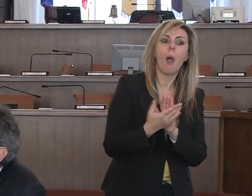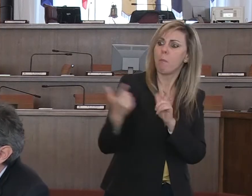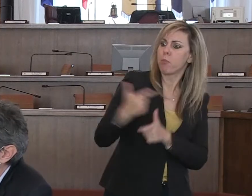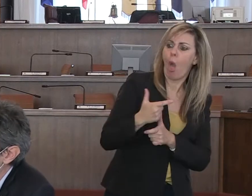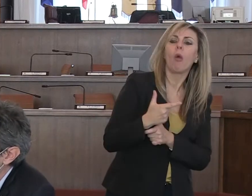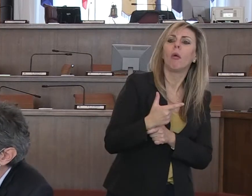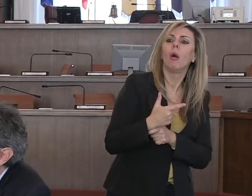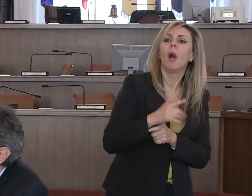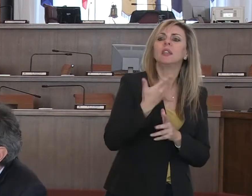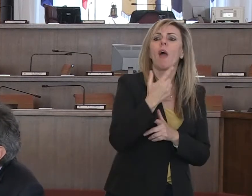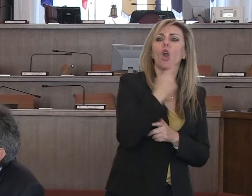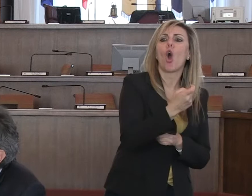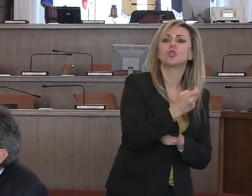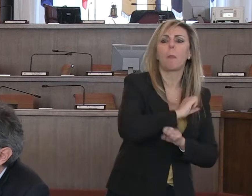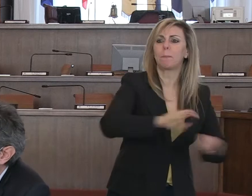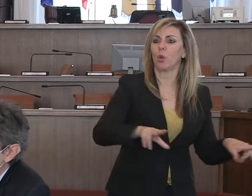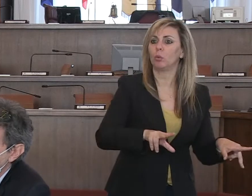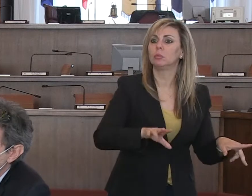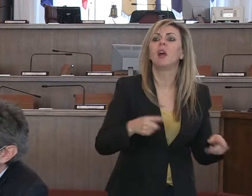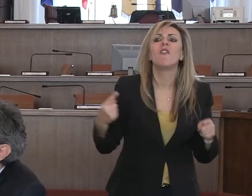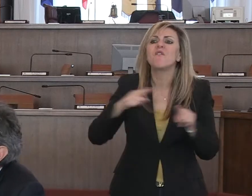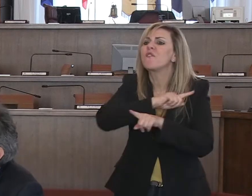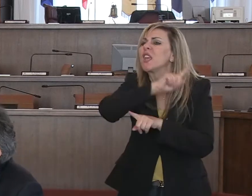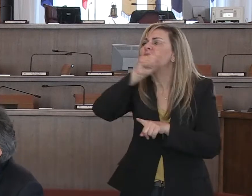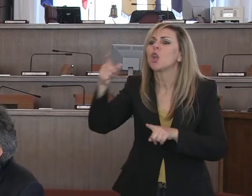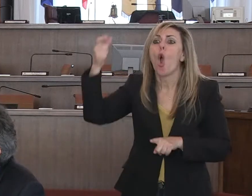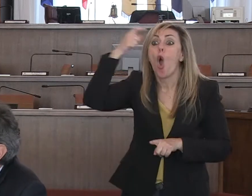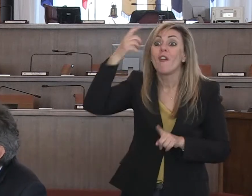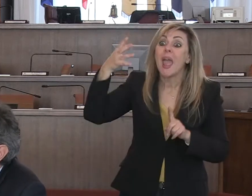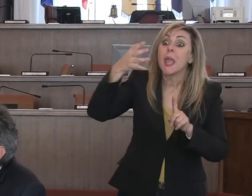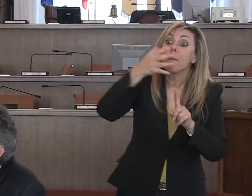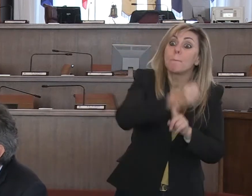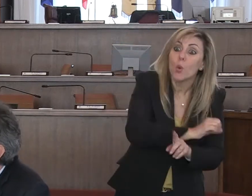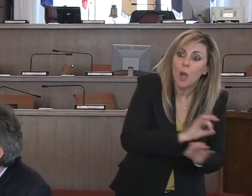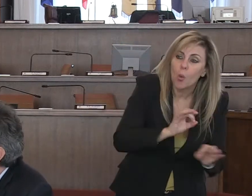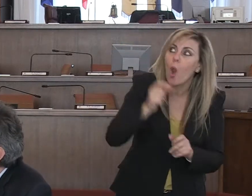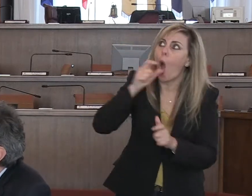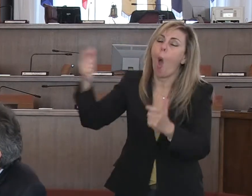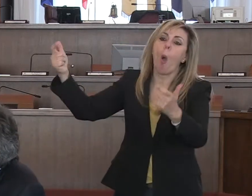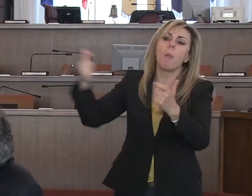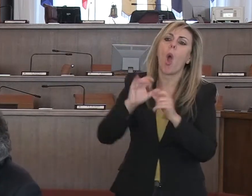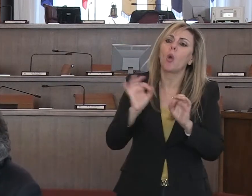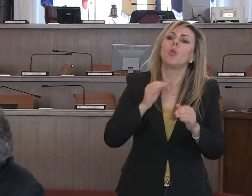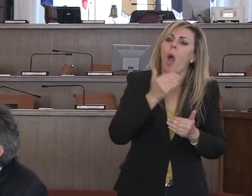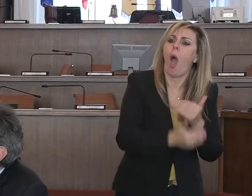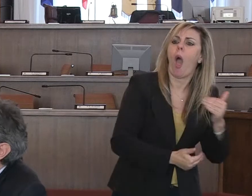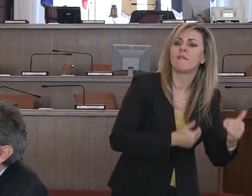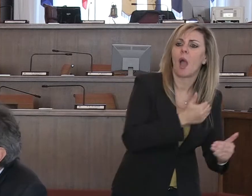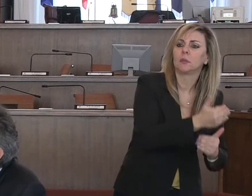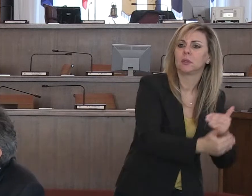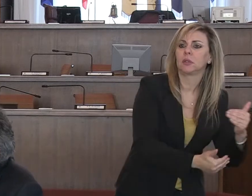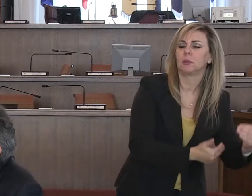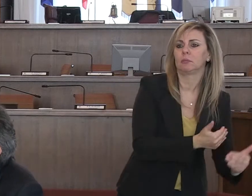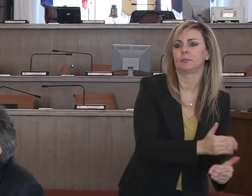accade, cioè fino a quando il governo né l'impugna né dà magari ai prefetti notizia di non